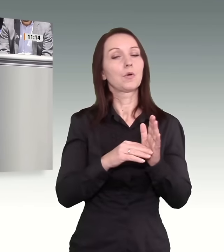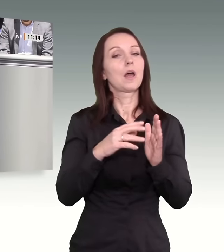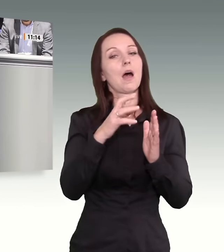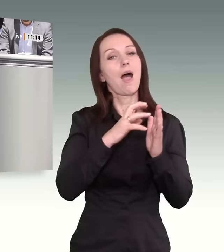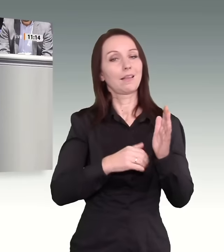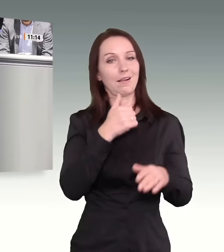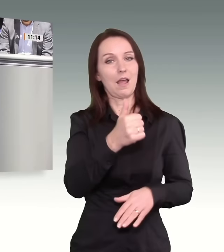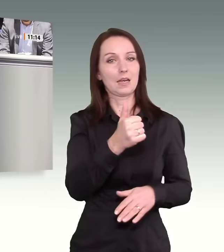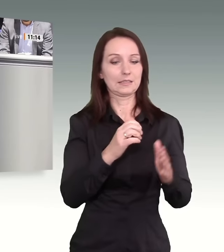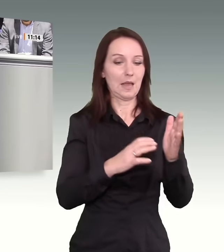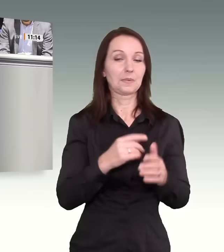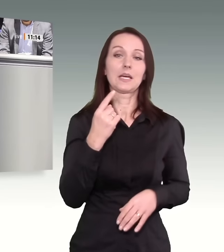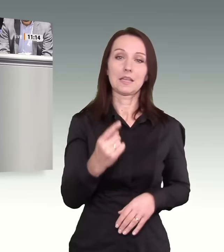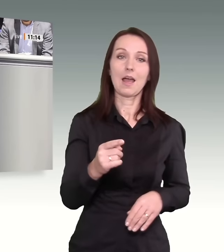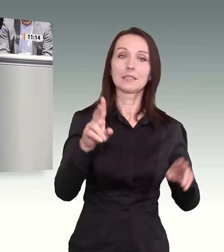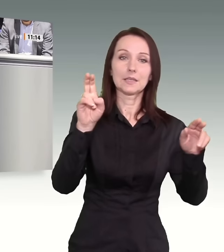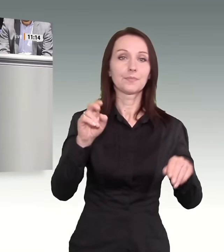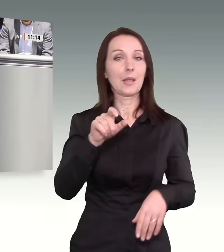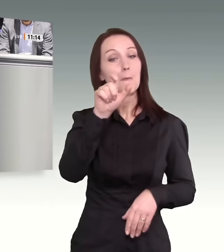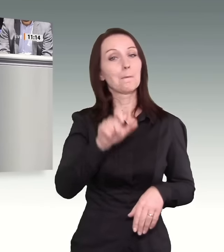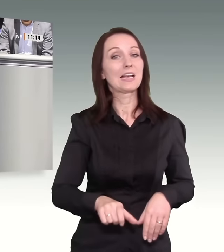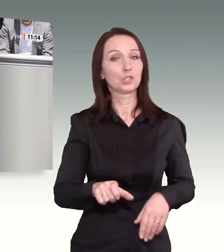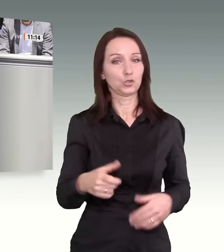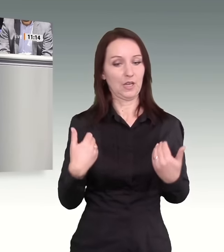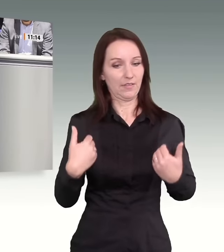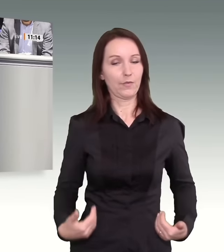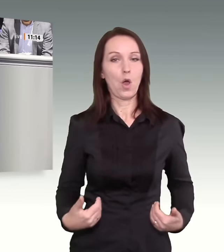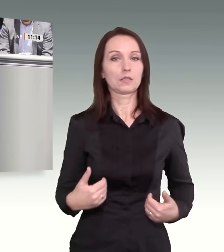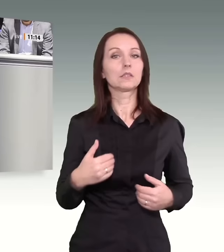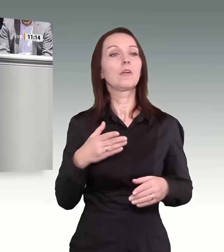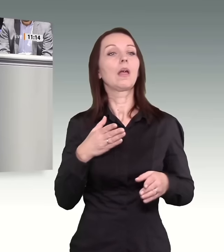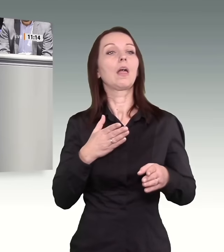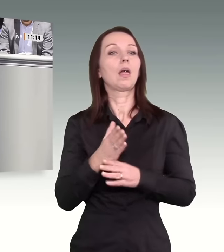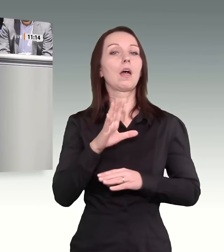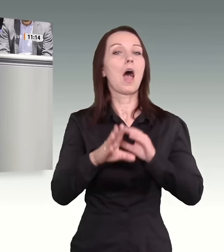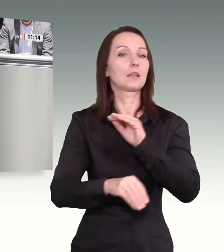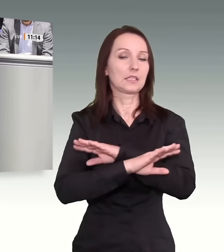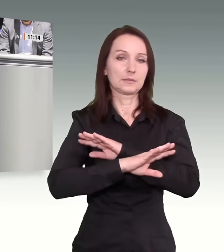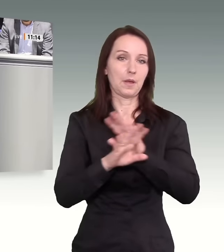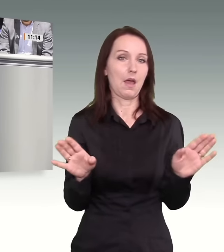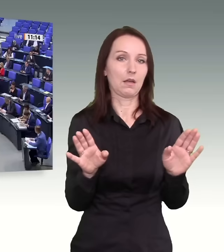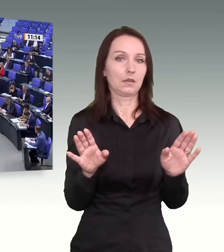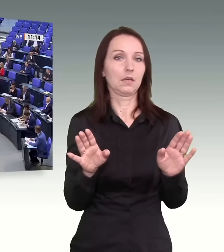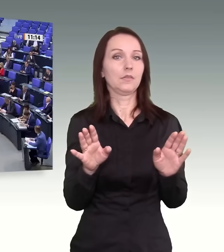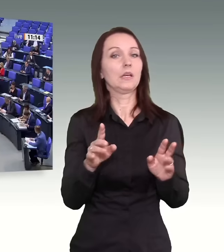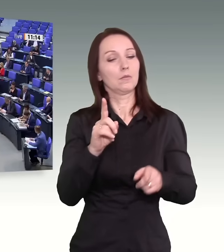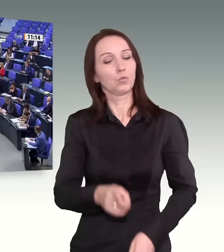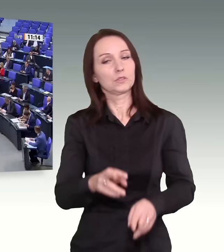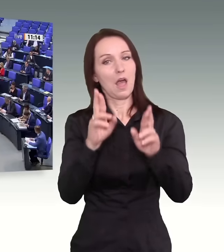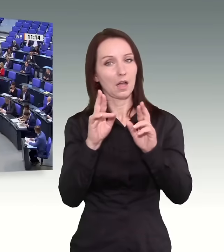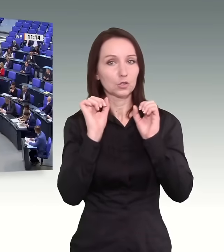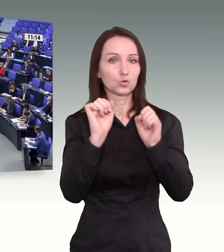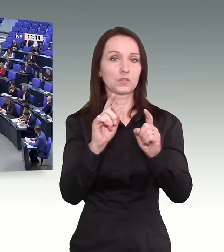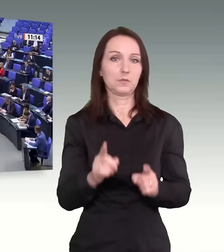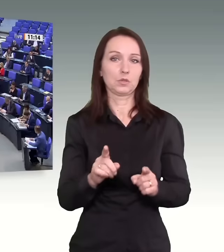Die Würde des Menschen, nicht die Würde des Deutschen, die Würde des Menschen, aller Menschen, die